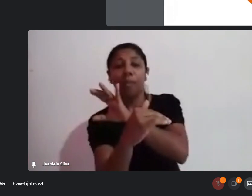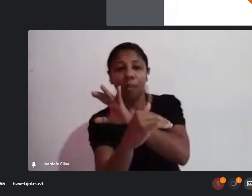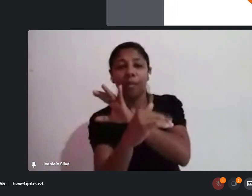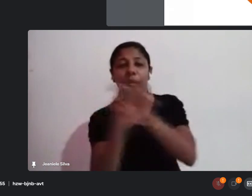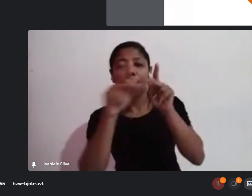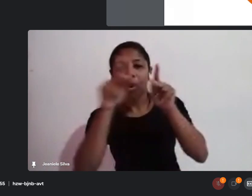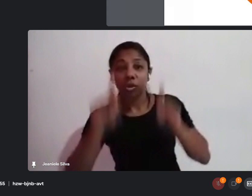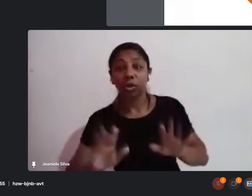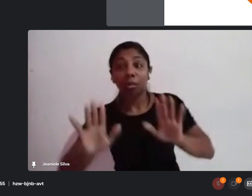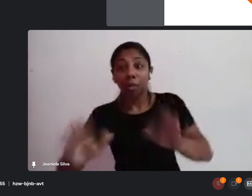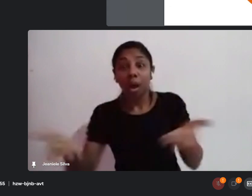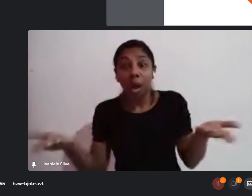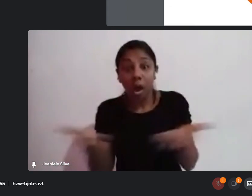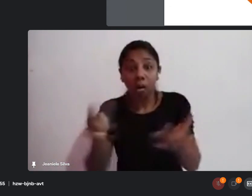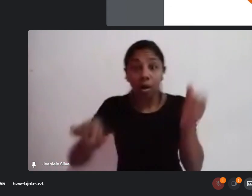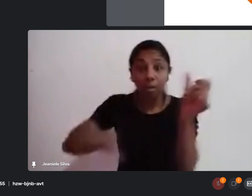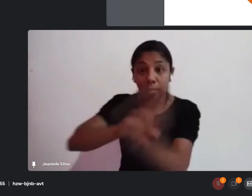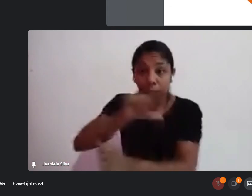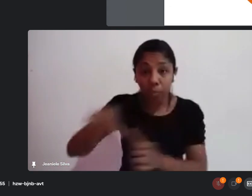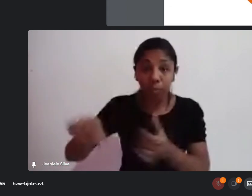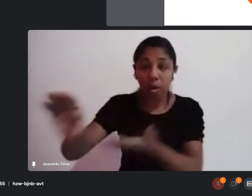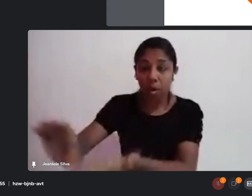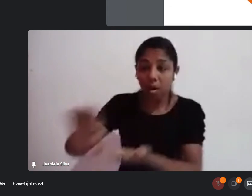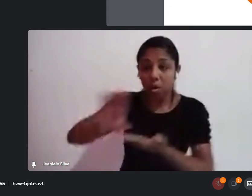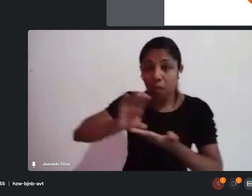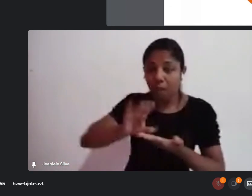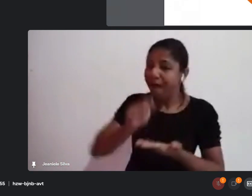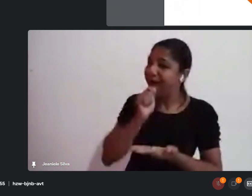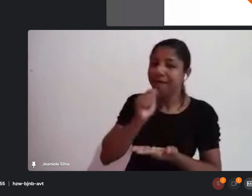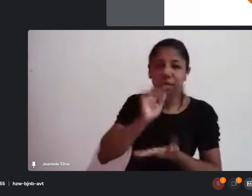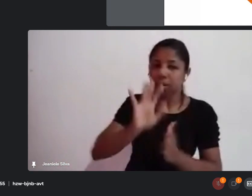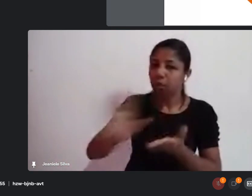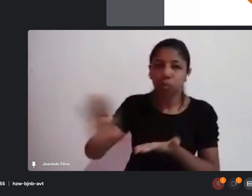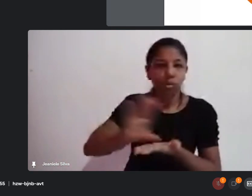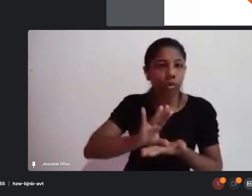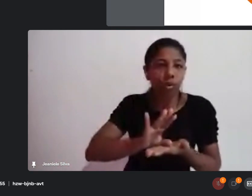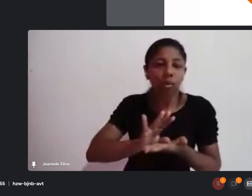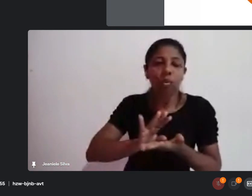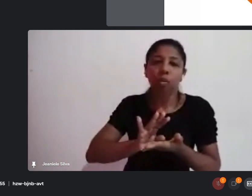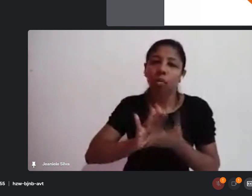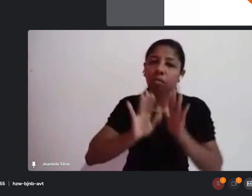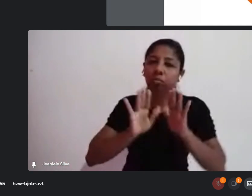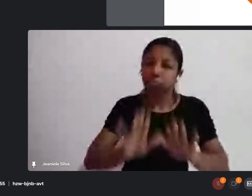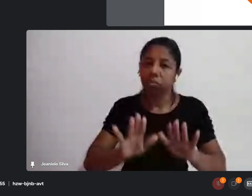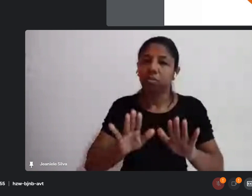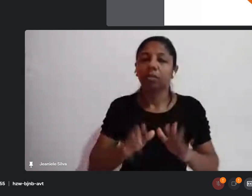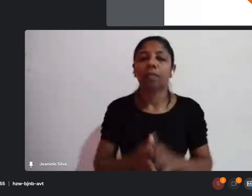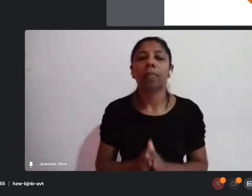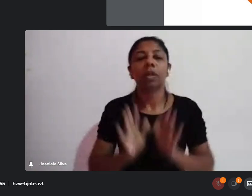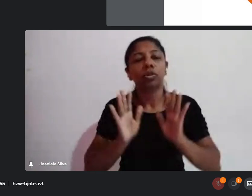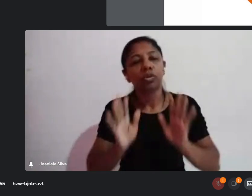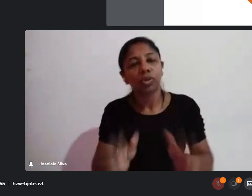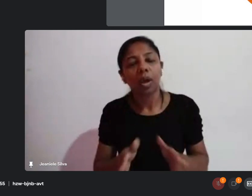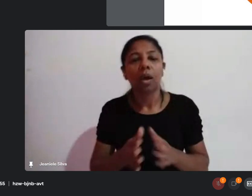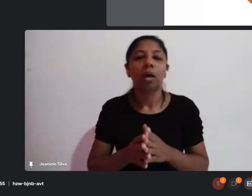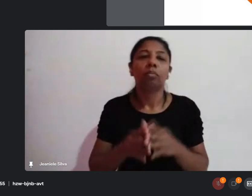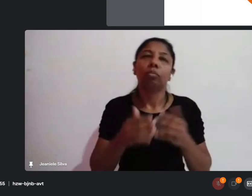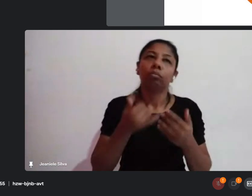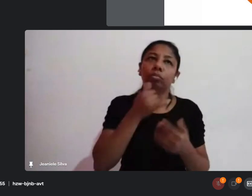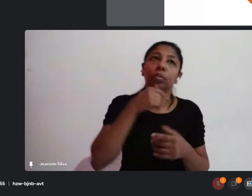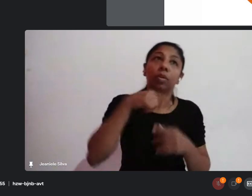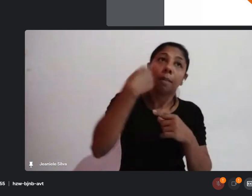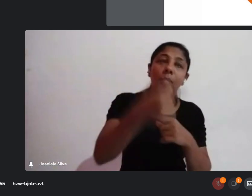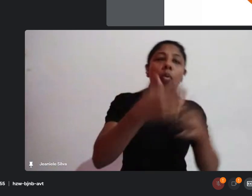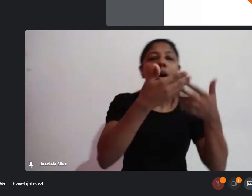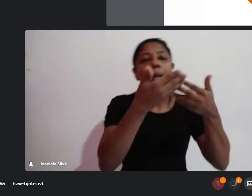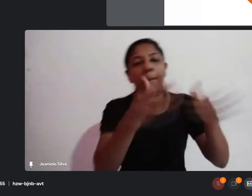o recurso, porque o recurso ainda não chegou, e a gente ia abrir e conseguiu contratar burocraticamente uma plataforma, do qual a